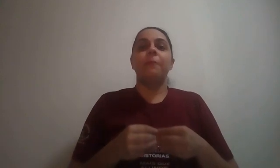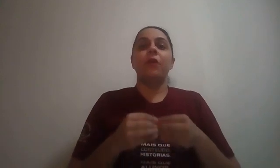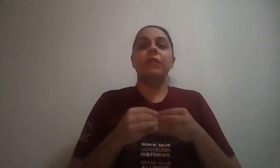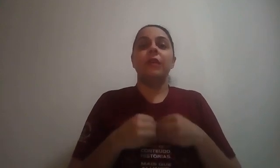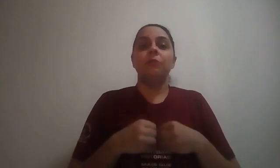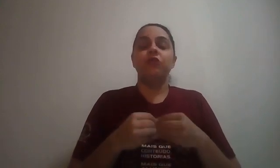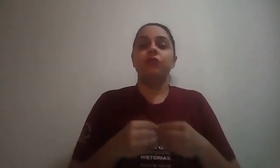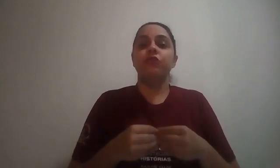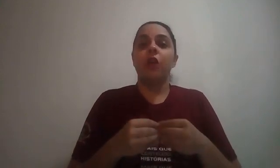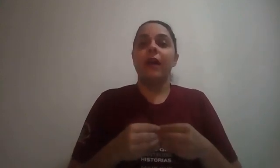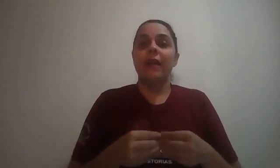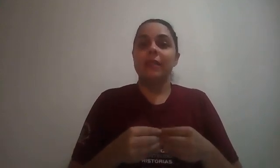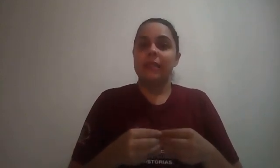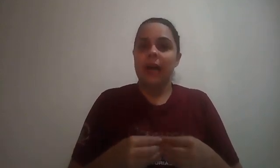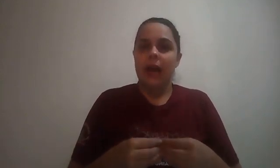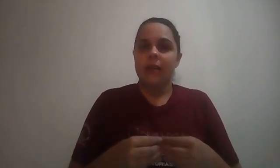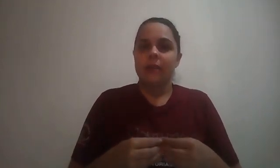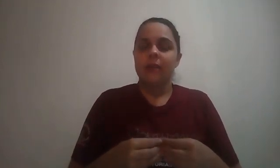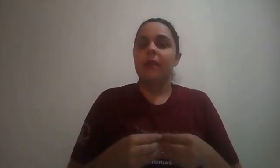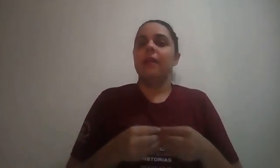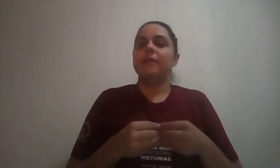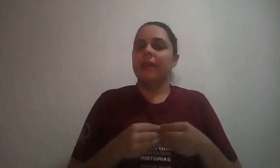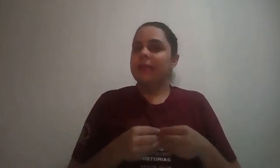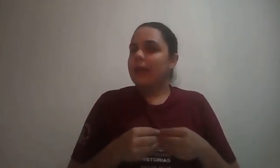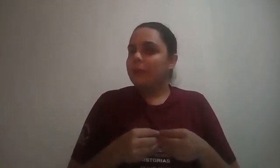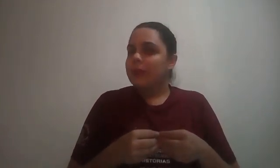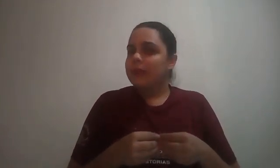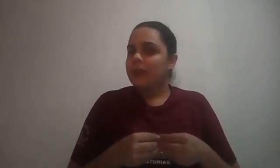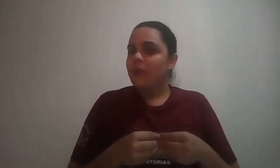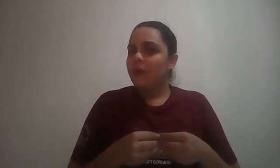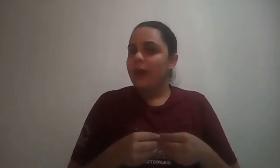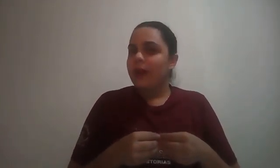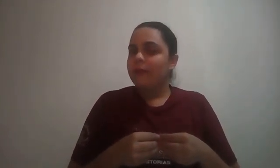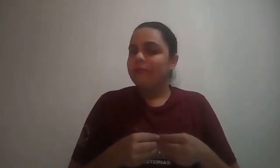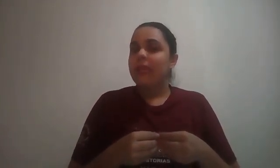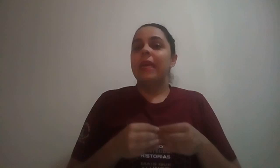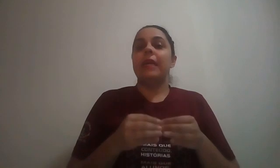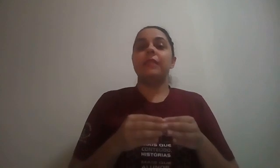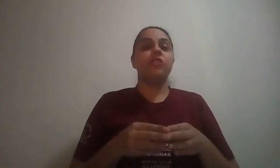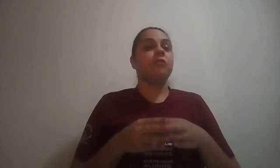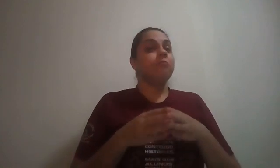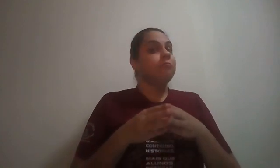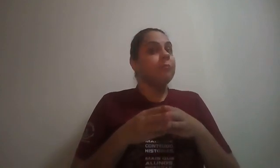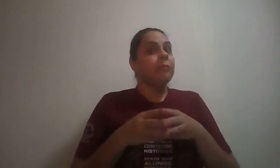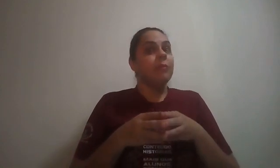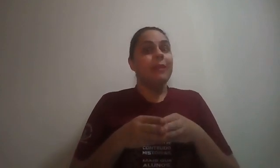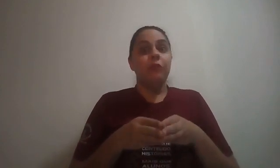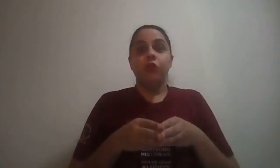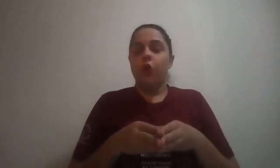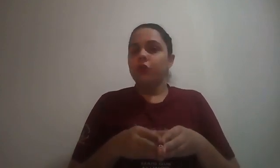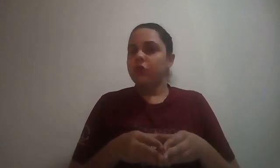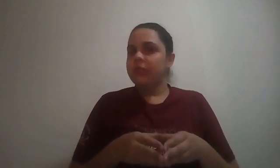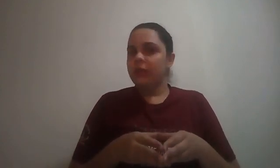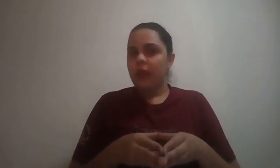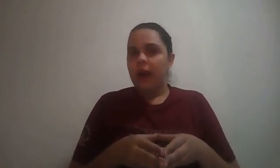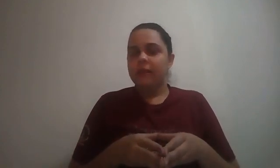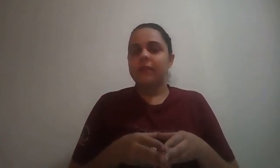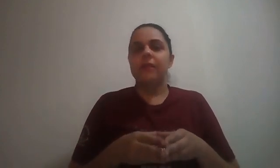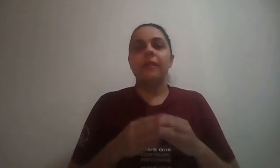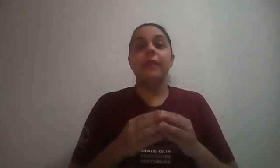possamos nos localizar. Será que sabem dizer qual é? Existe em todos os celulares, que